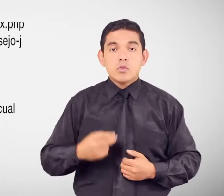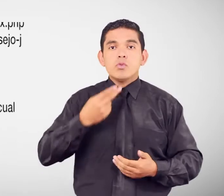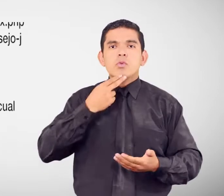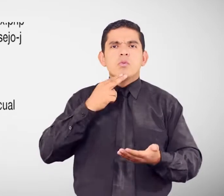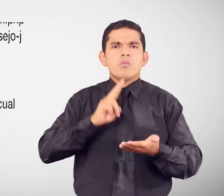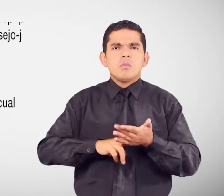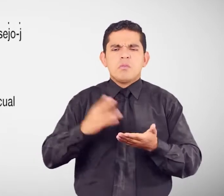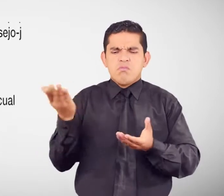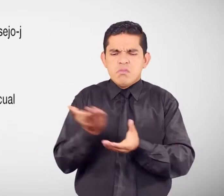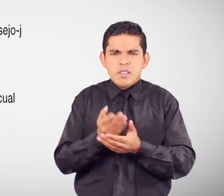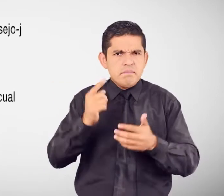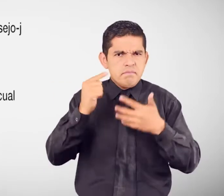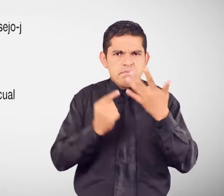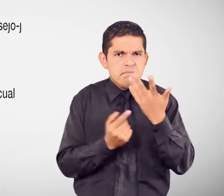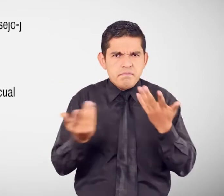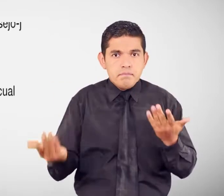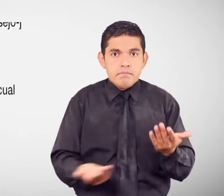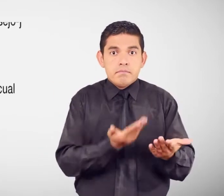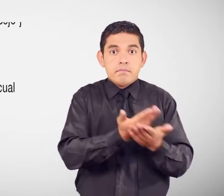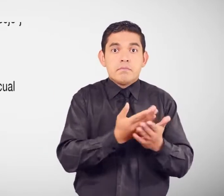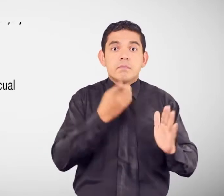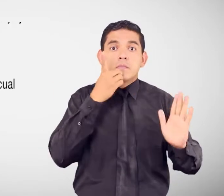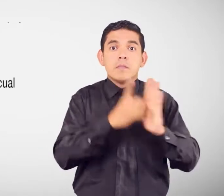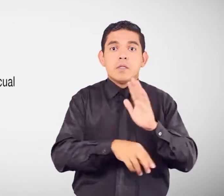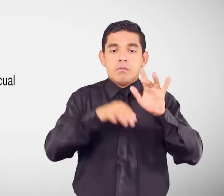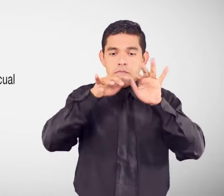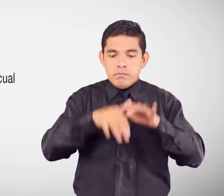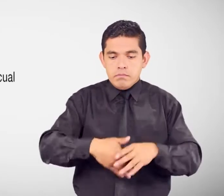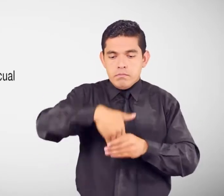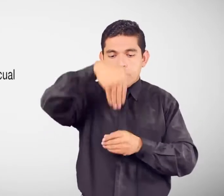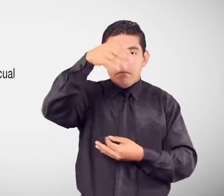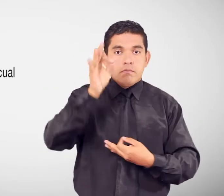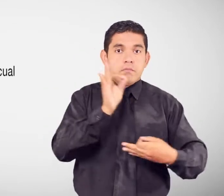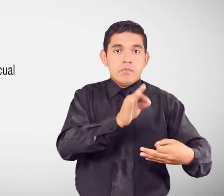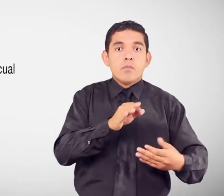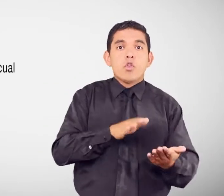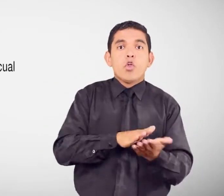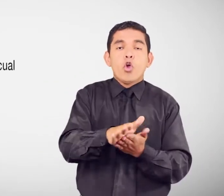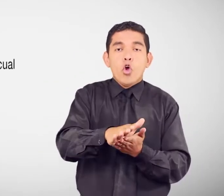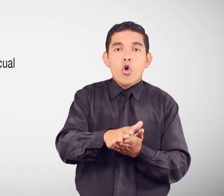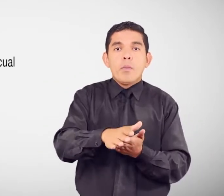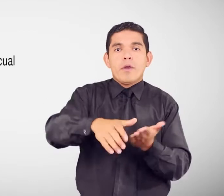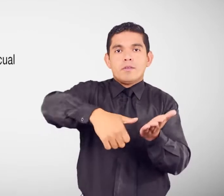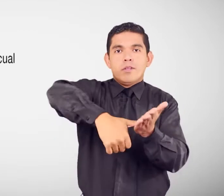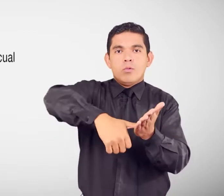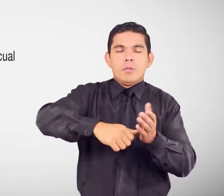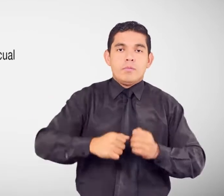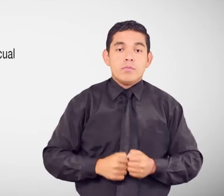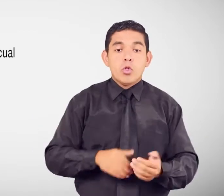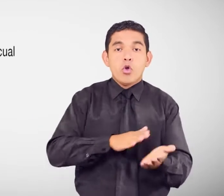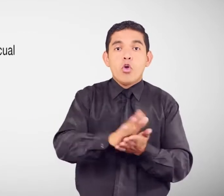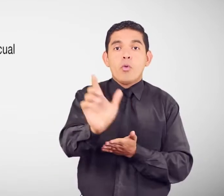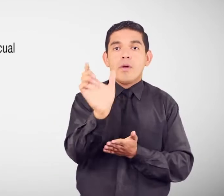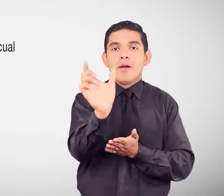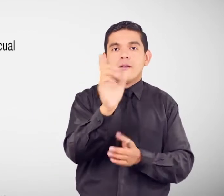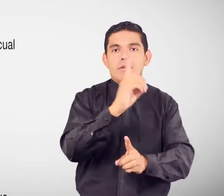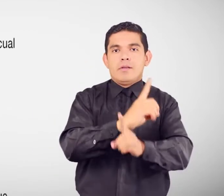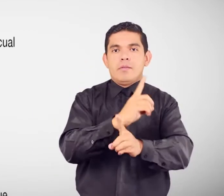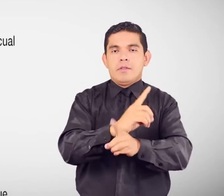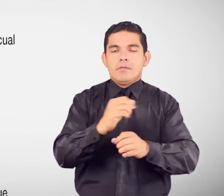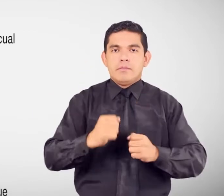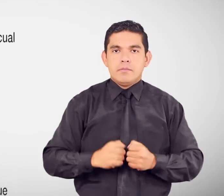que se deben presentar Demanda por escrito Copia de la cédula de identidad Copia del carné de